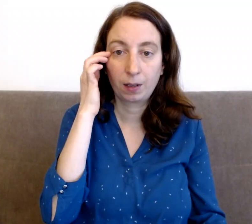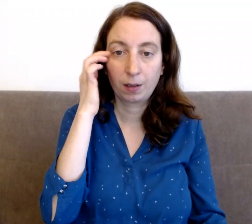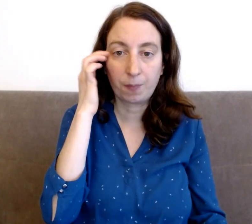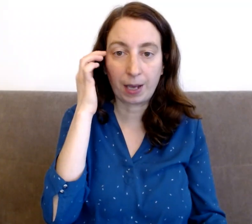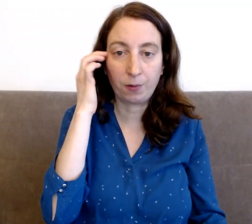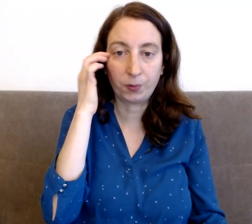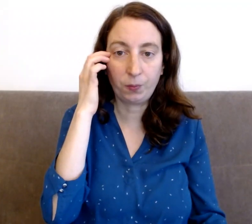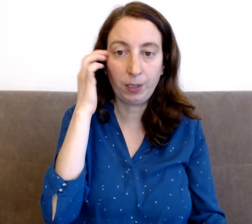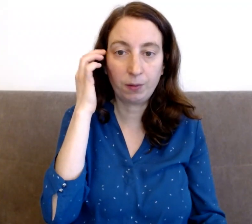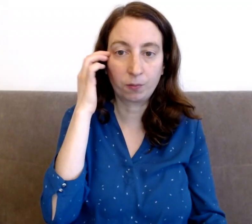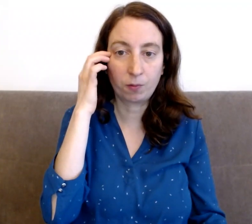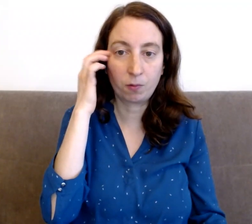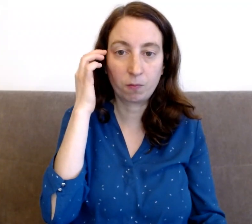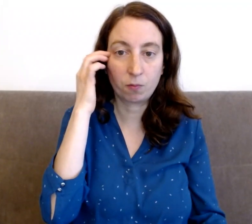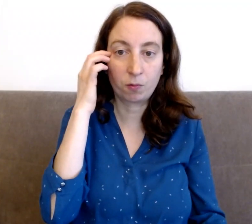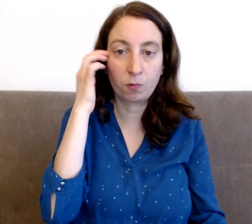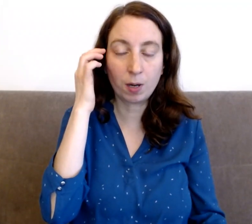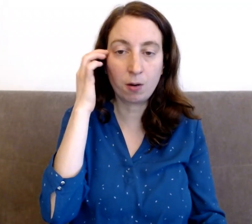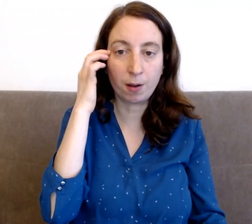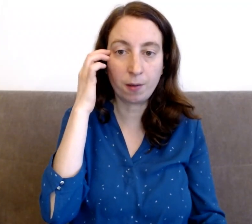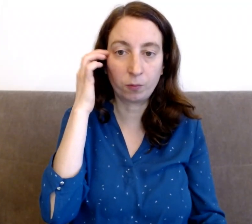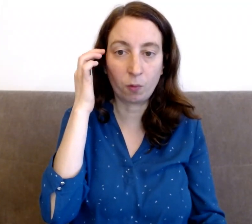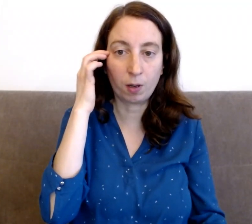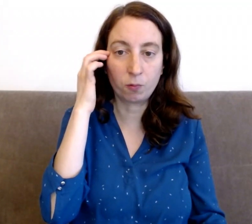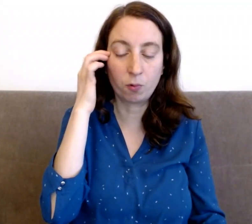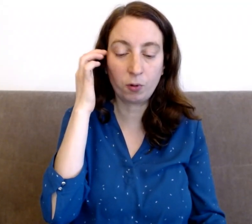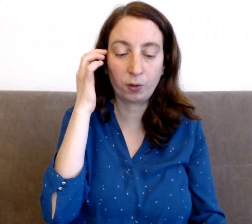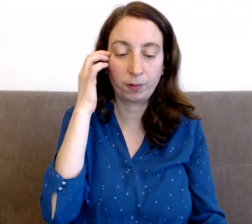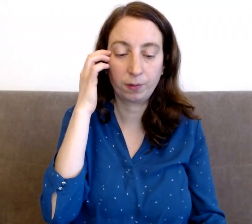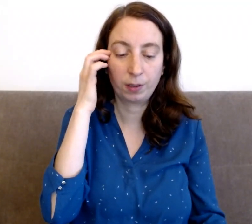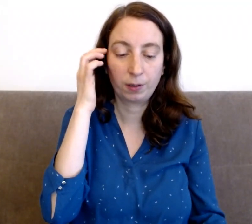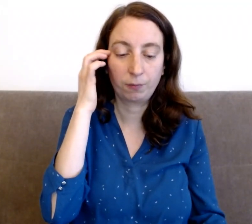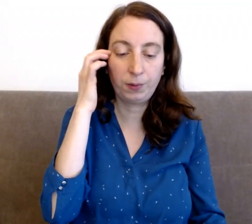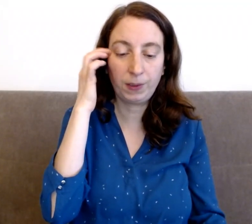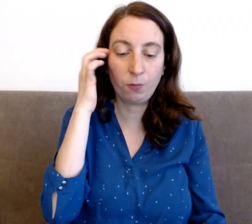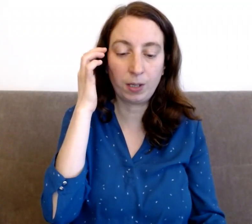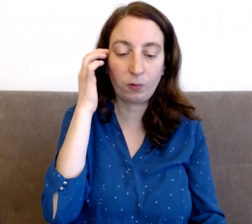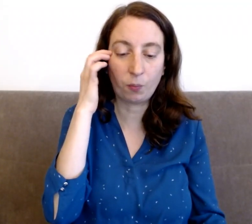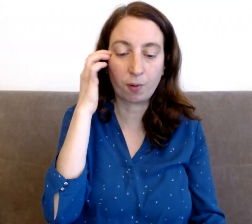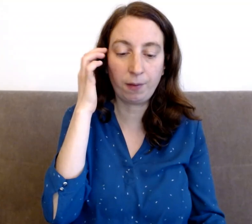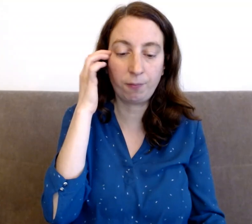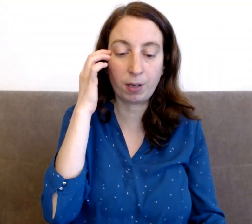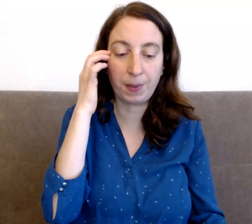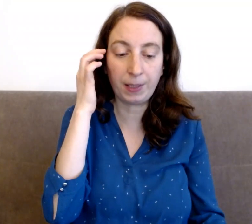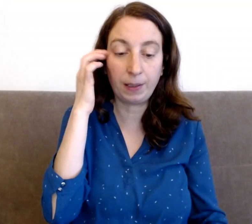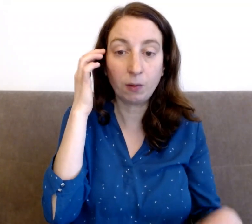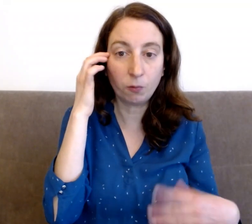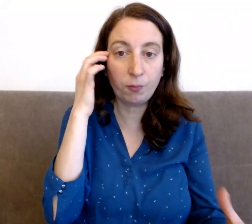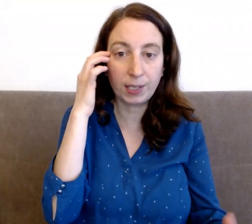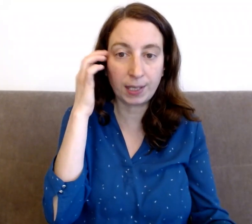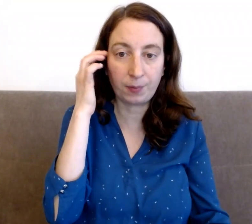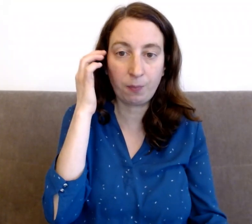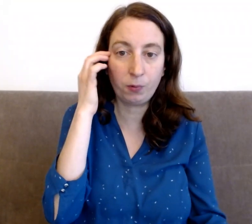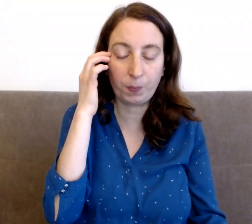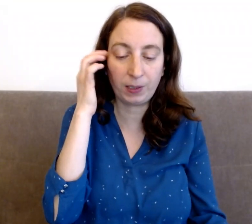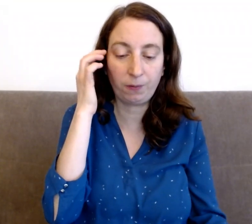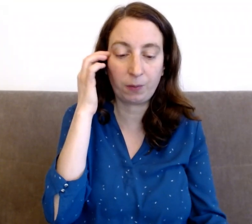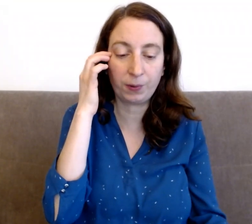Pareil ensuite, donc au coin de l'œil, droit ou gauche, vous stimulez ce point et vous répétez, ou vous adaptez plus spécifiquement cette